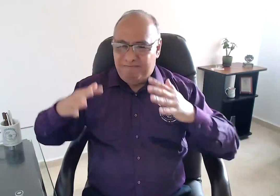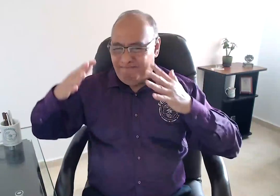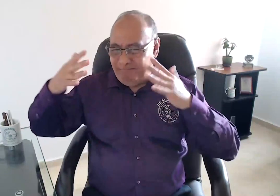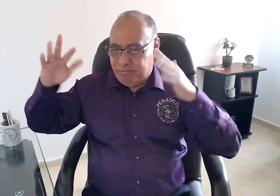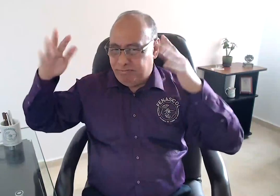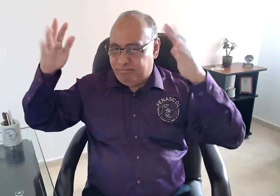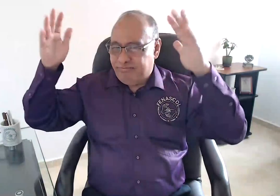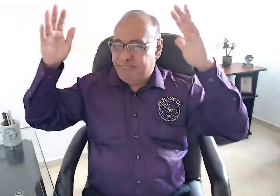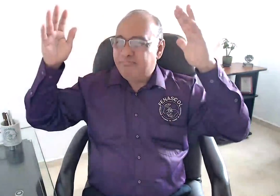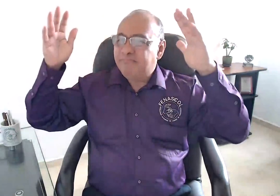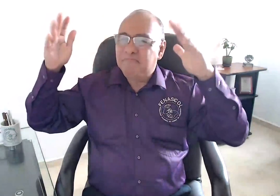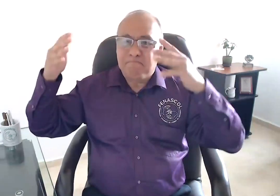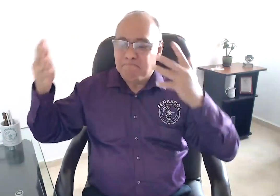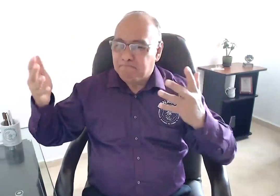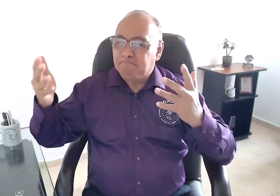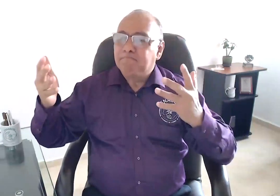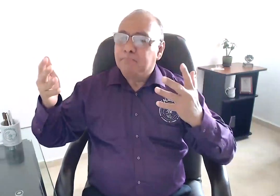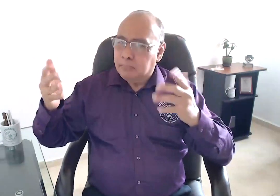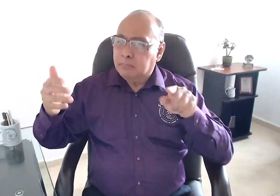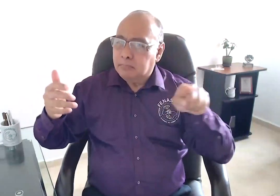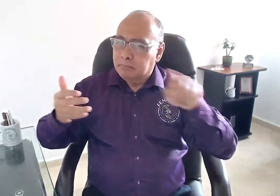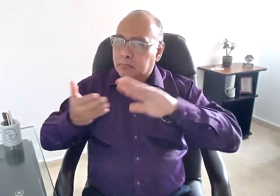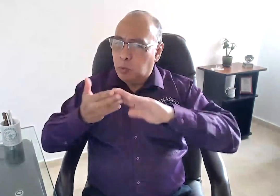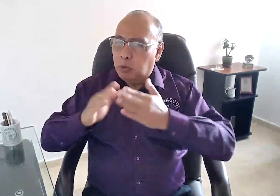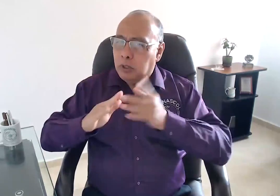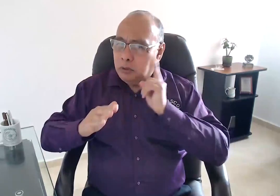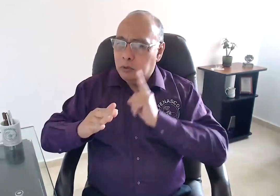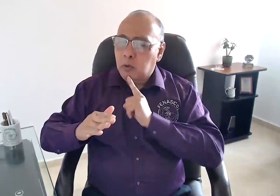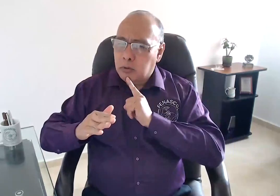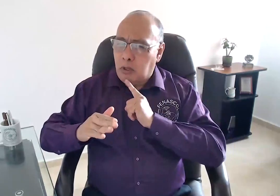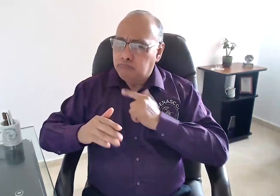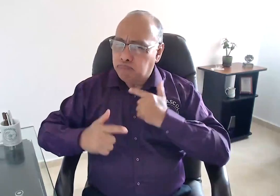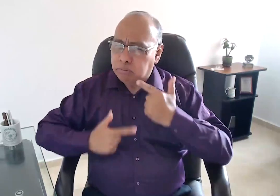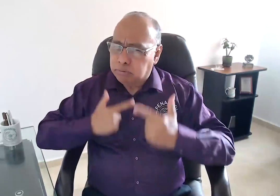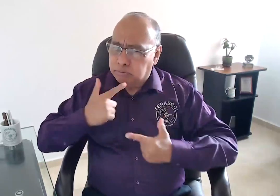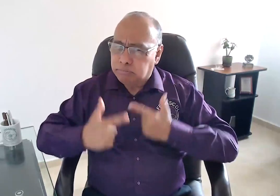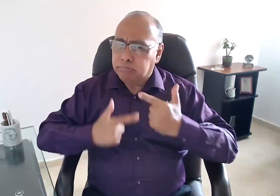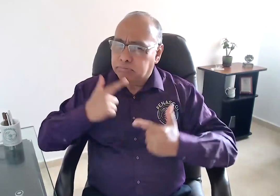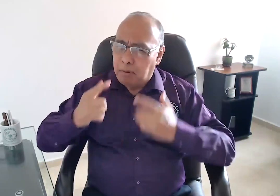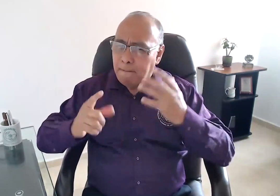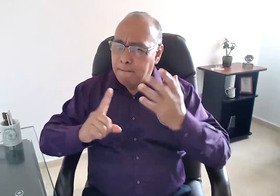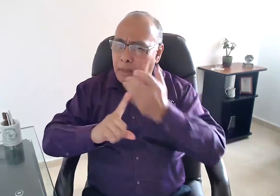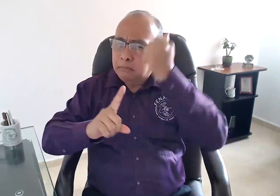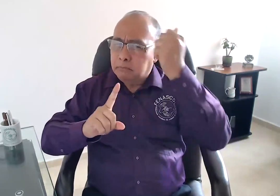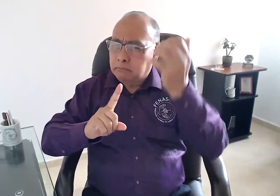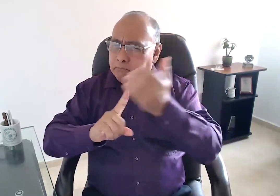En esta semana se celebran las diferentes luchas y logros obtenidos por la comunidad